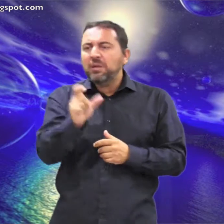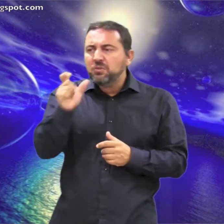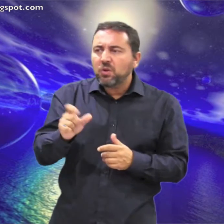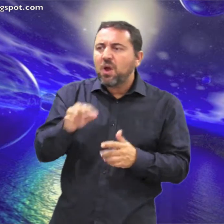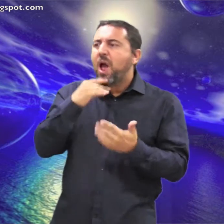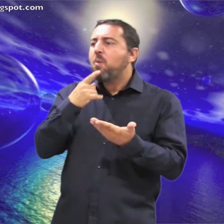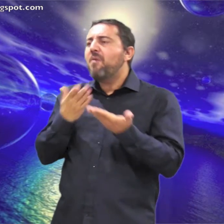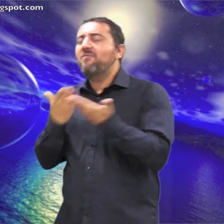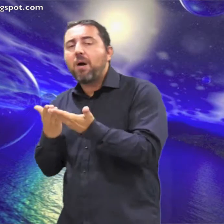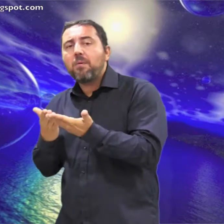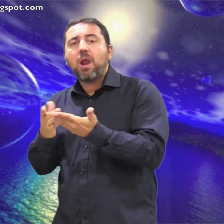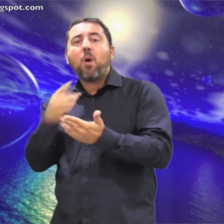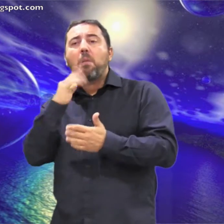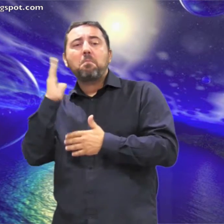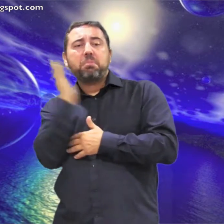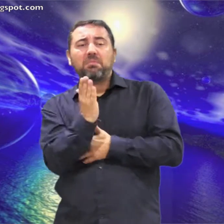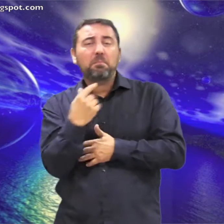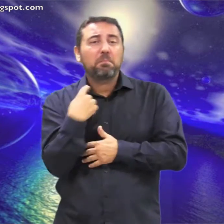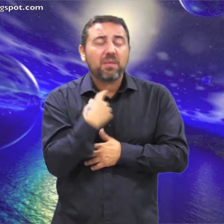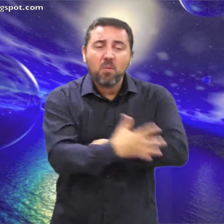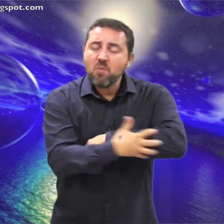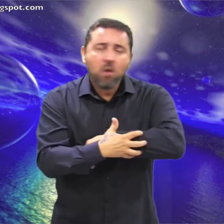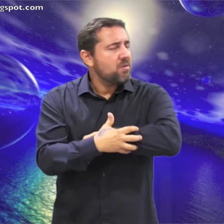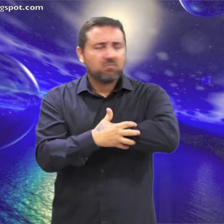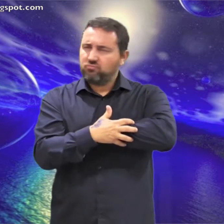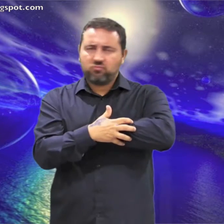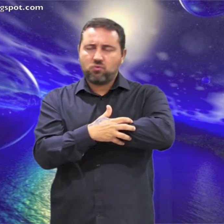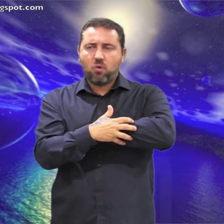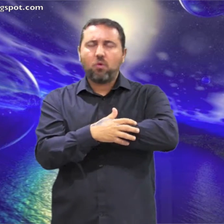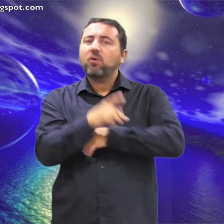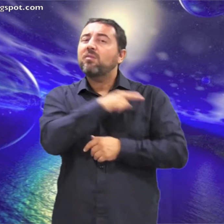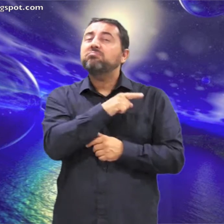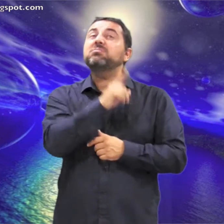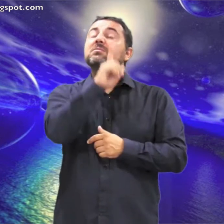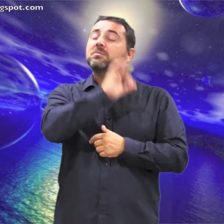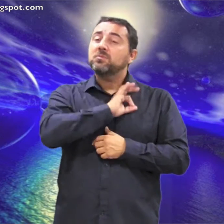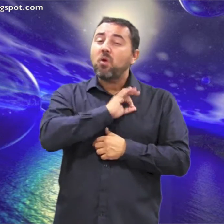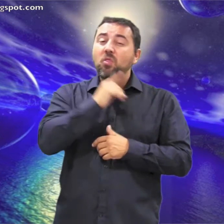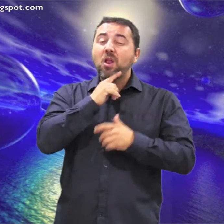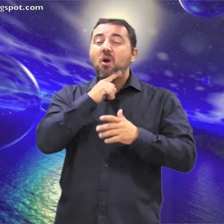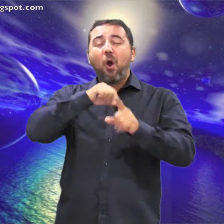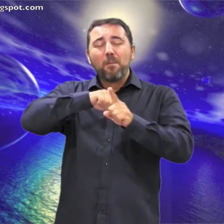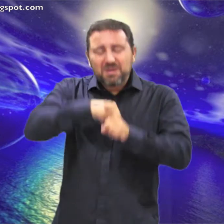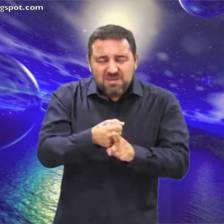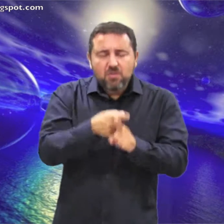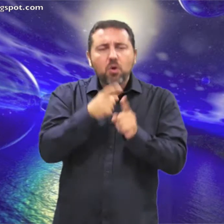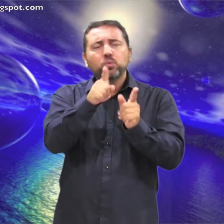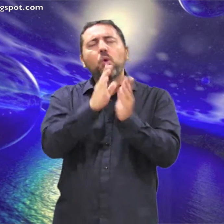Para él no hay acepción de personas en perjuicio del pobre, sino que escucha la oración del